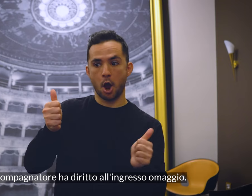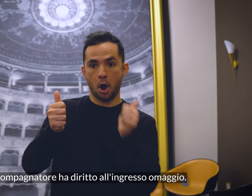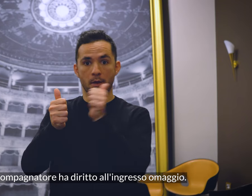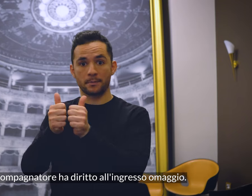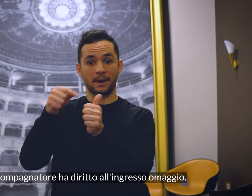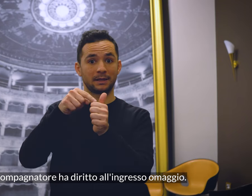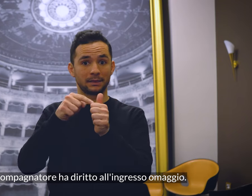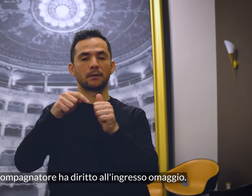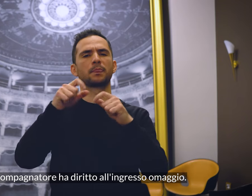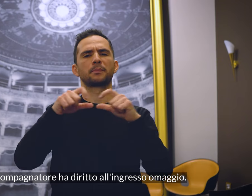all'ingresso omaggio.